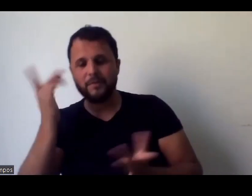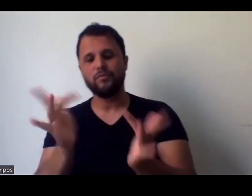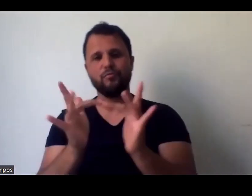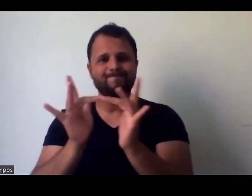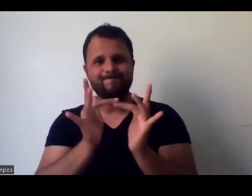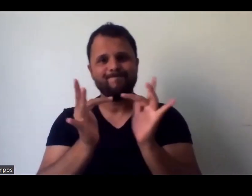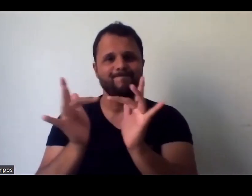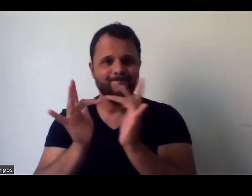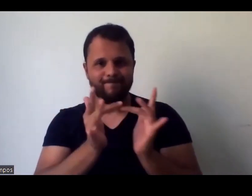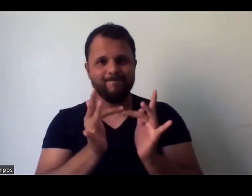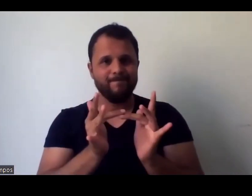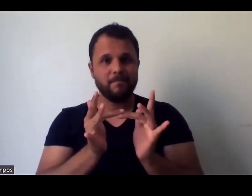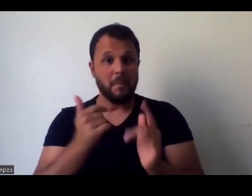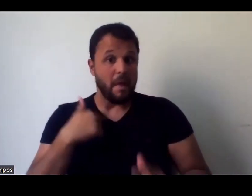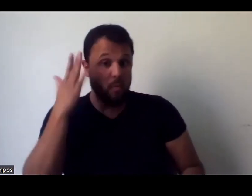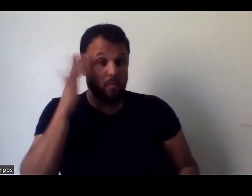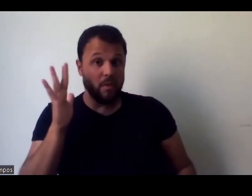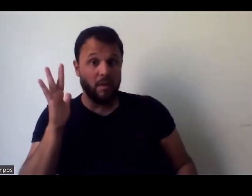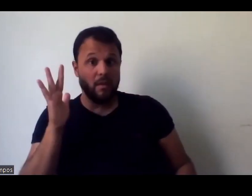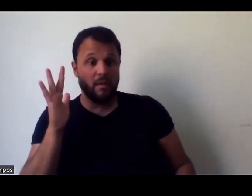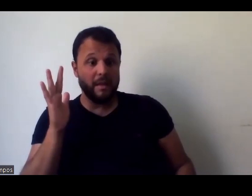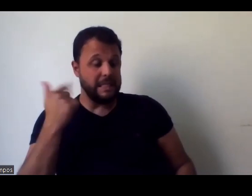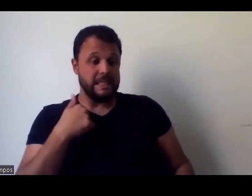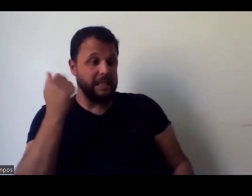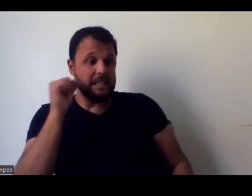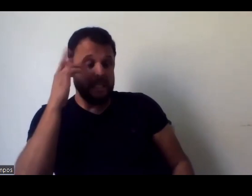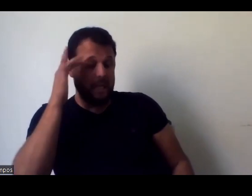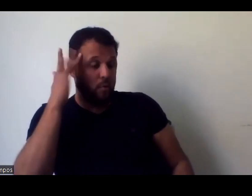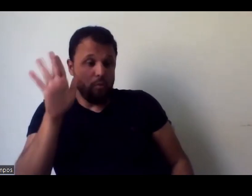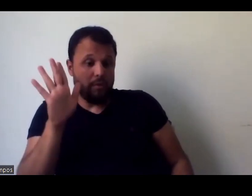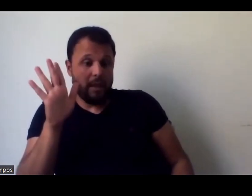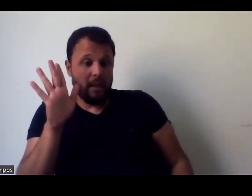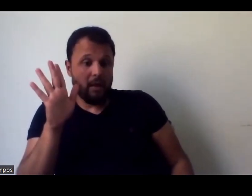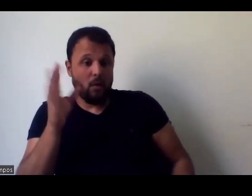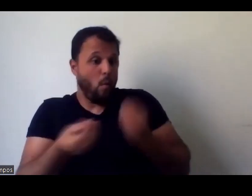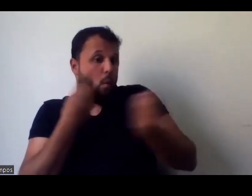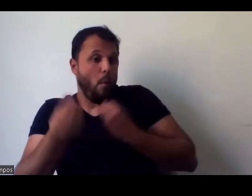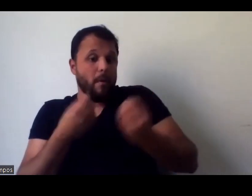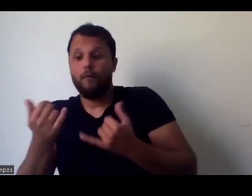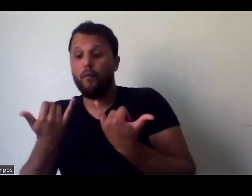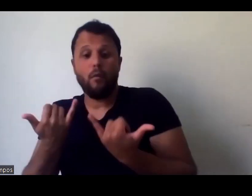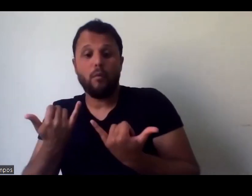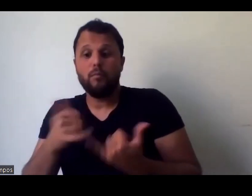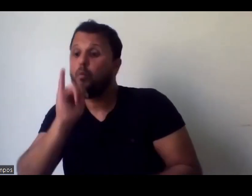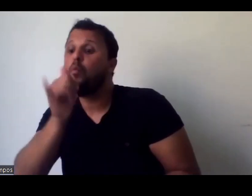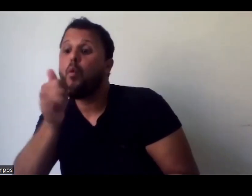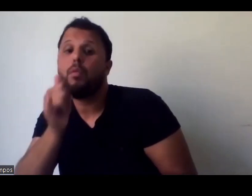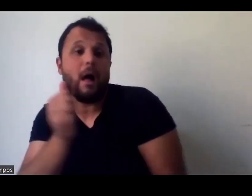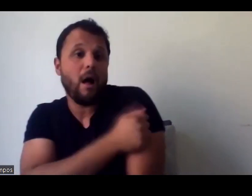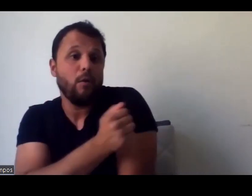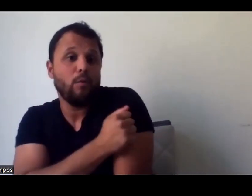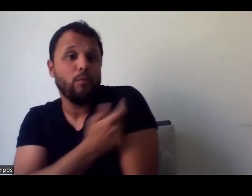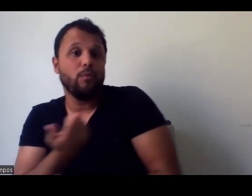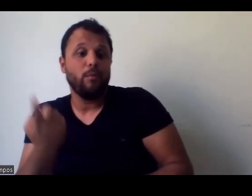sabendo disso, eu não sabia, então daí eu não passo pros meus alunos também, porque eu não sabia, e porque a gente não tem tempo de ficar lá